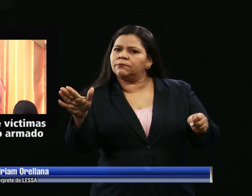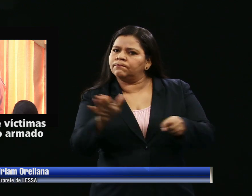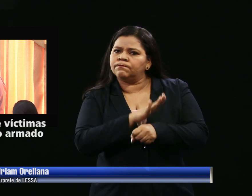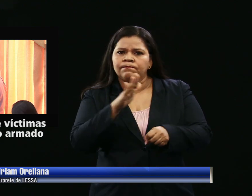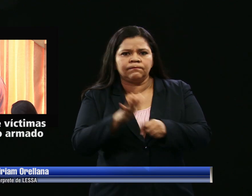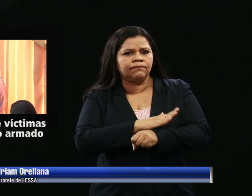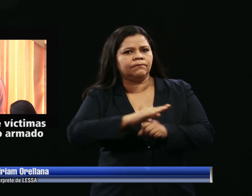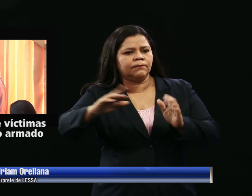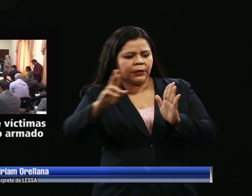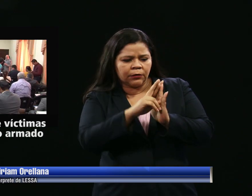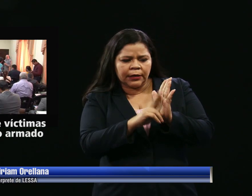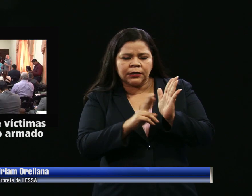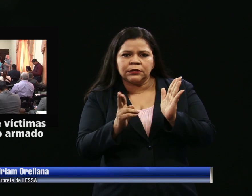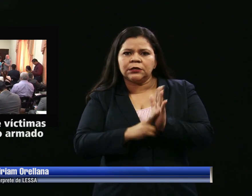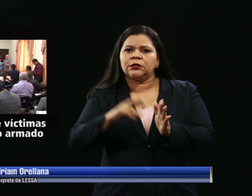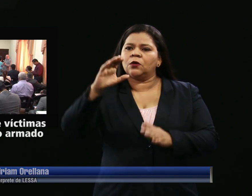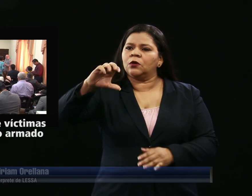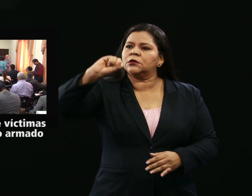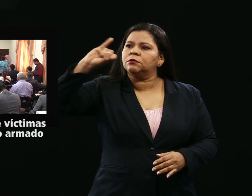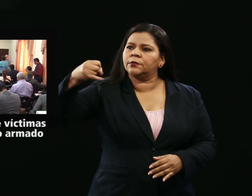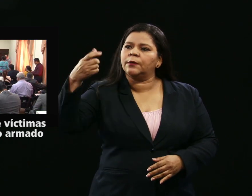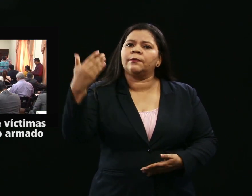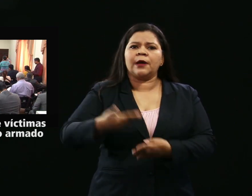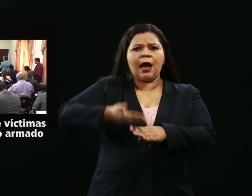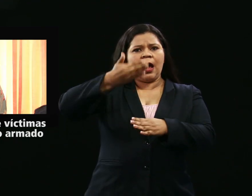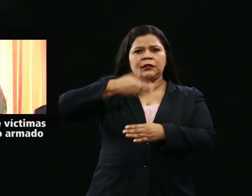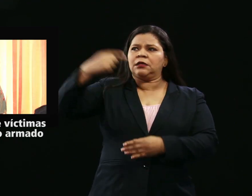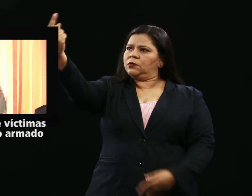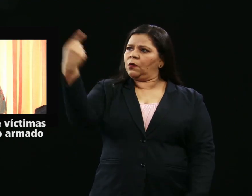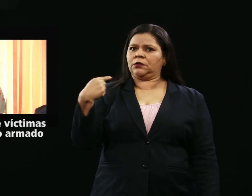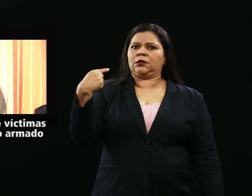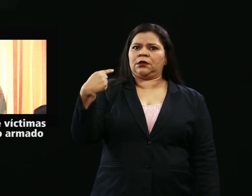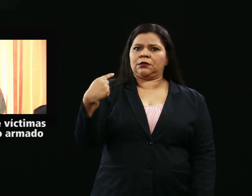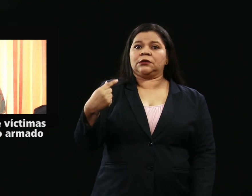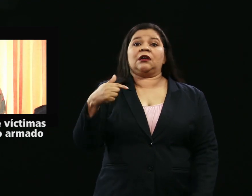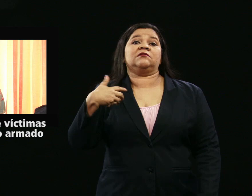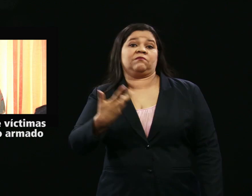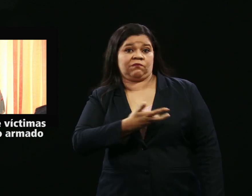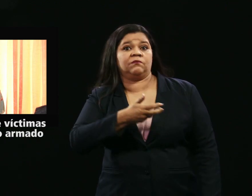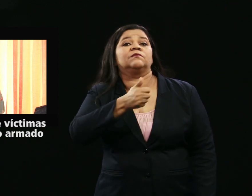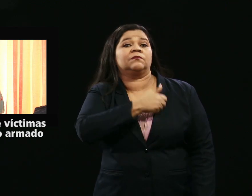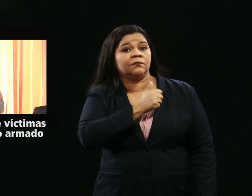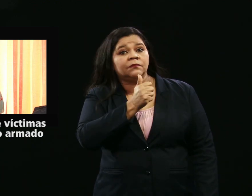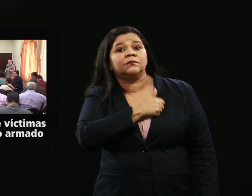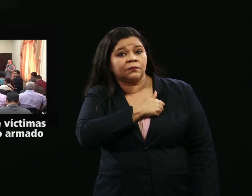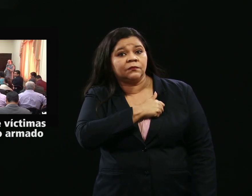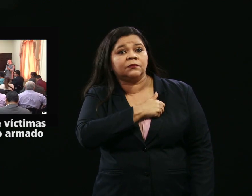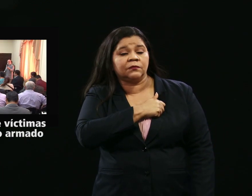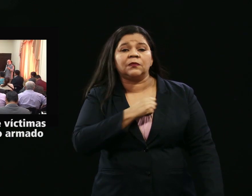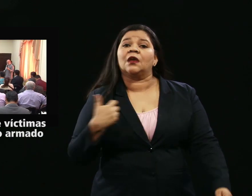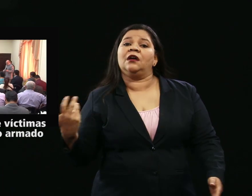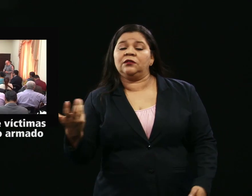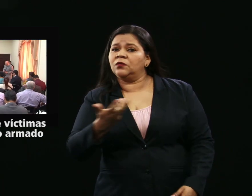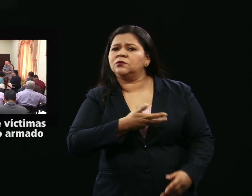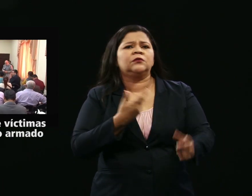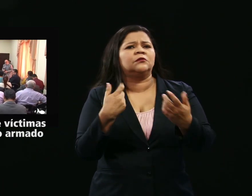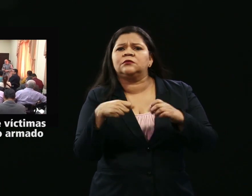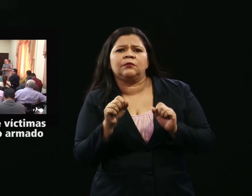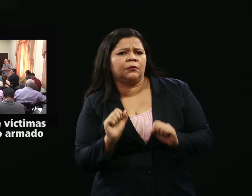ordenados por la Sala de lo Constitucional. Ese es nuestro compromiso. No podemos decir que lo que estamos haciendo